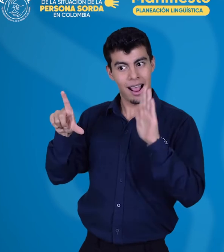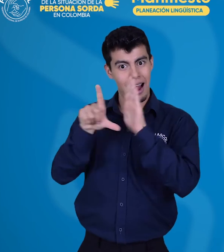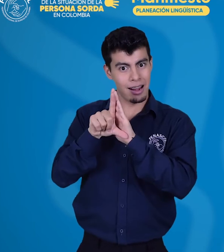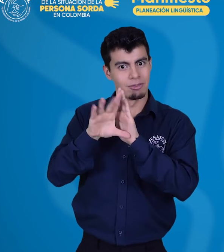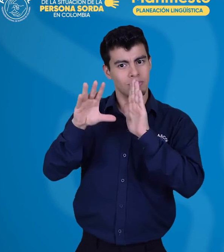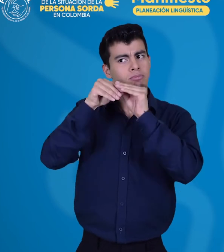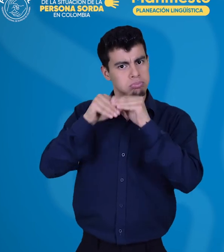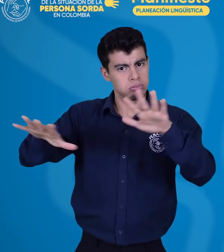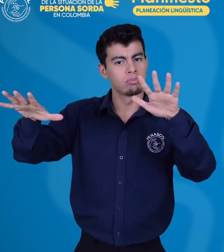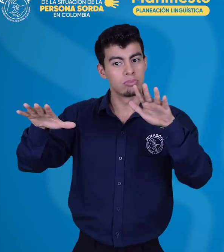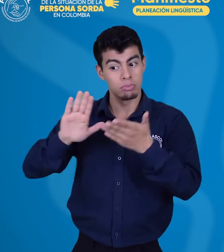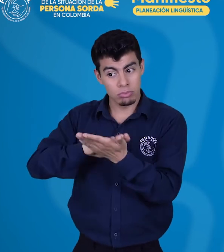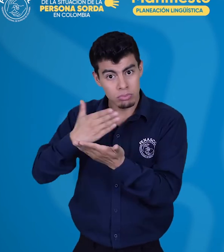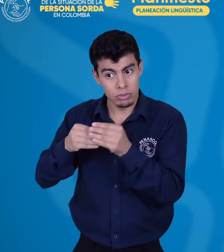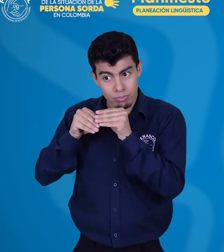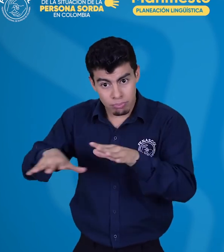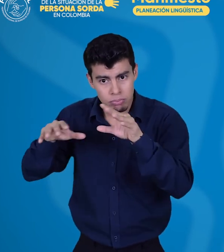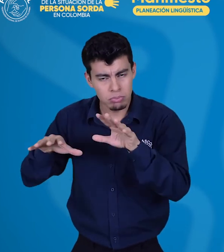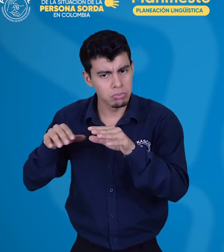y se socialice con la comunidad sorda,